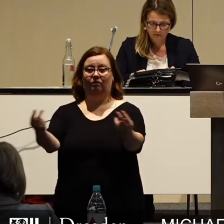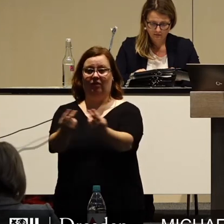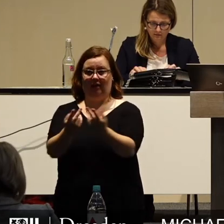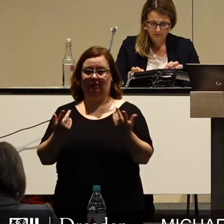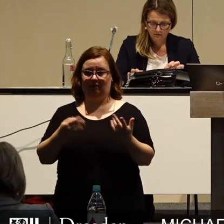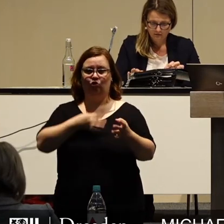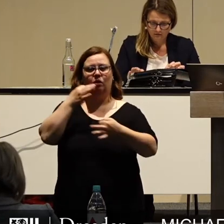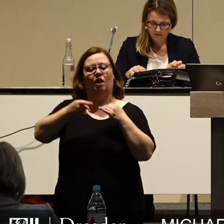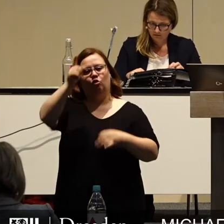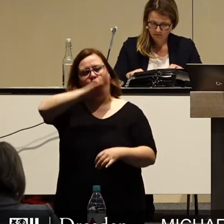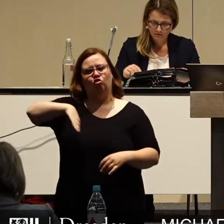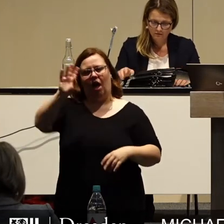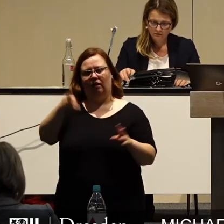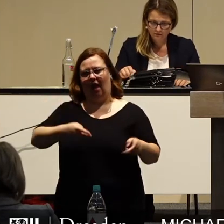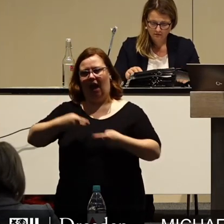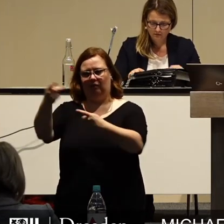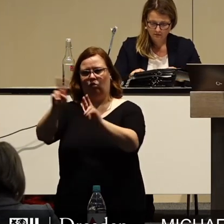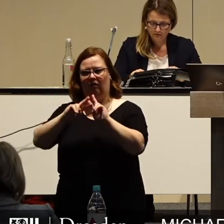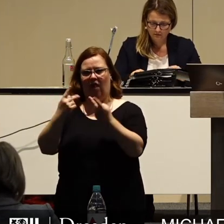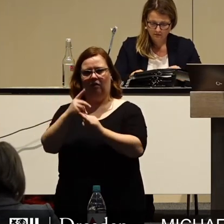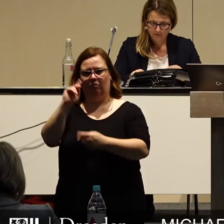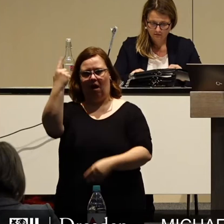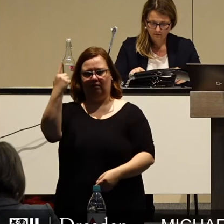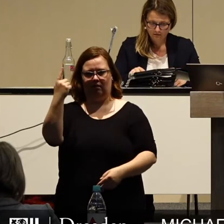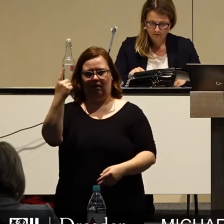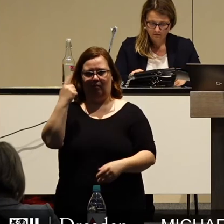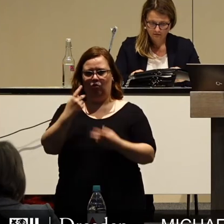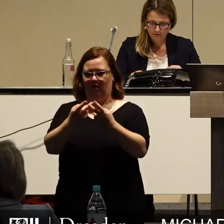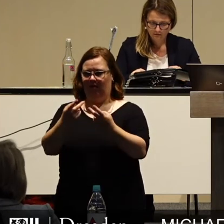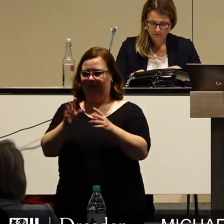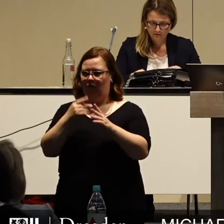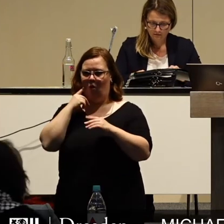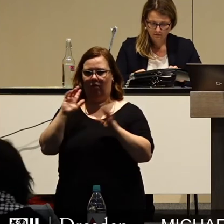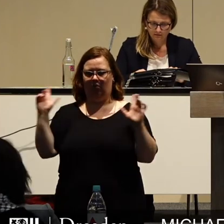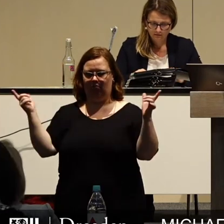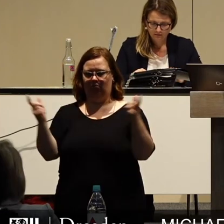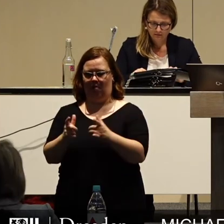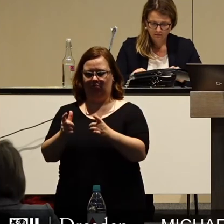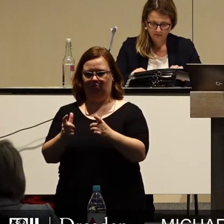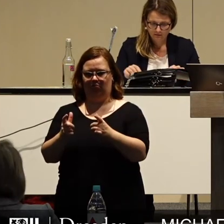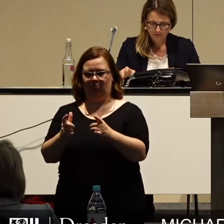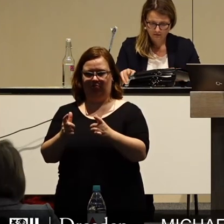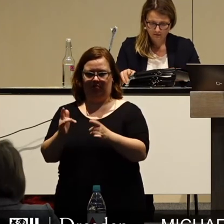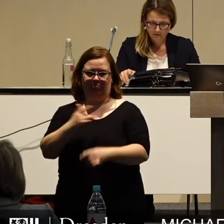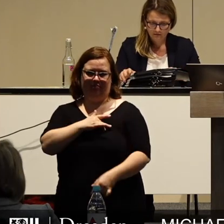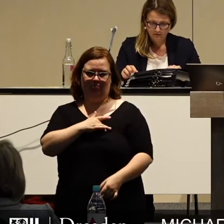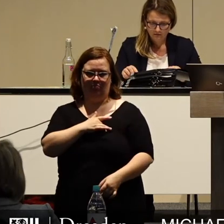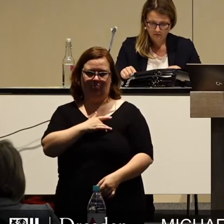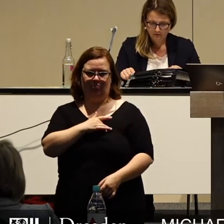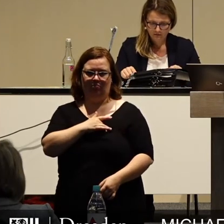Gerade Deutschland als sogenannter Exportweltmeister ist von der weltumspannenden Rezession sehr stark betroffen.